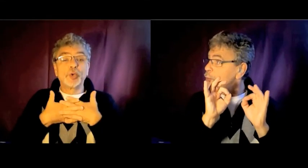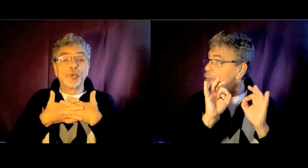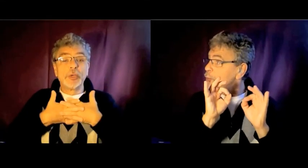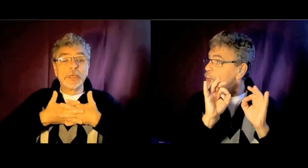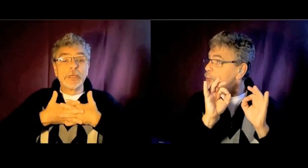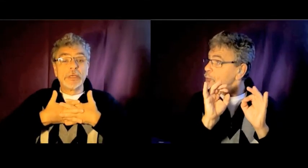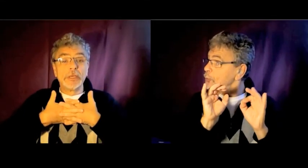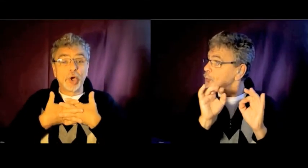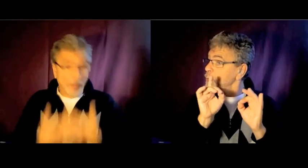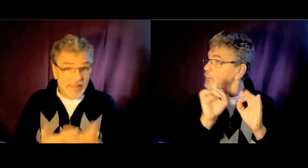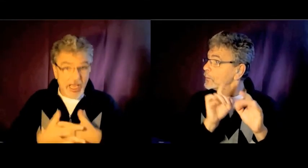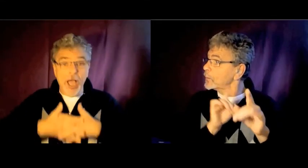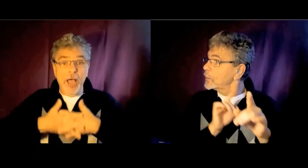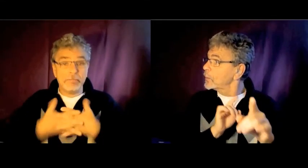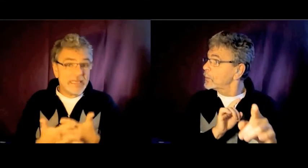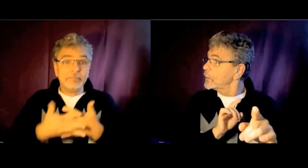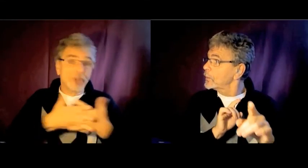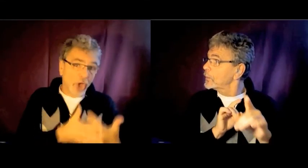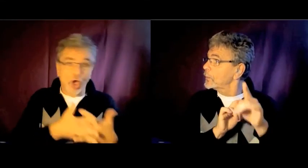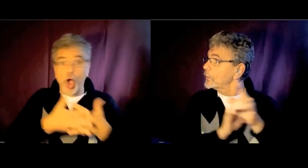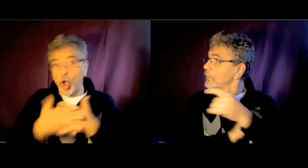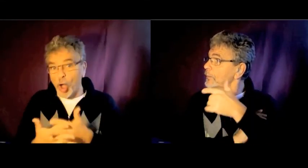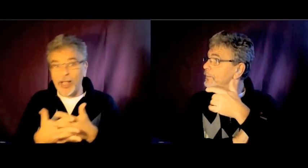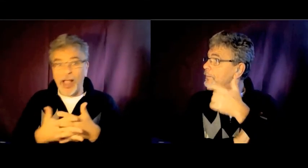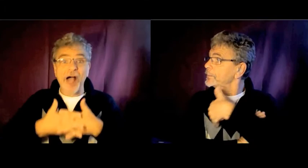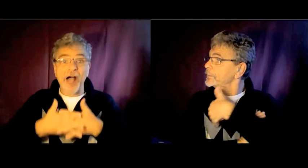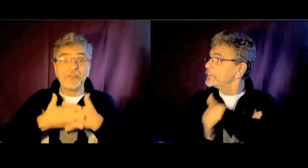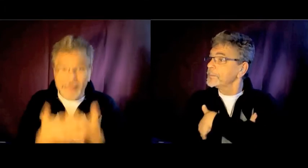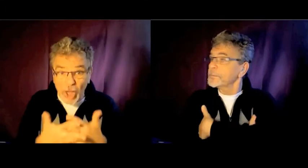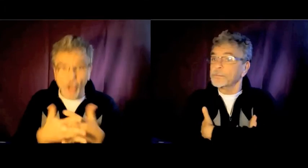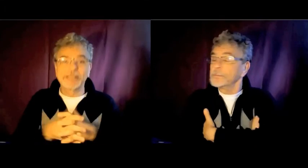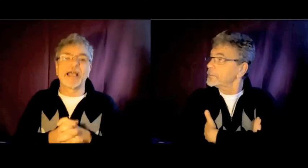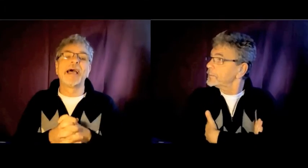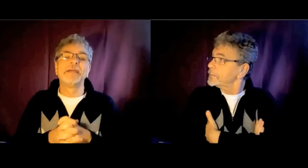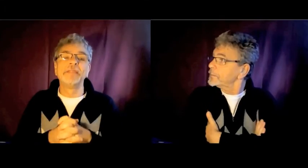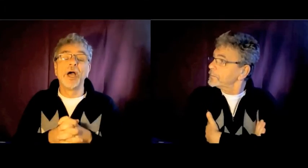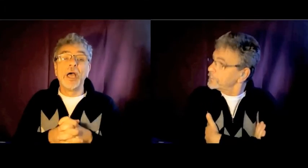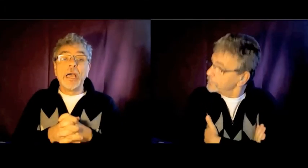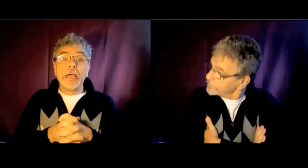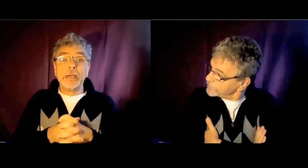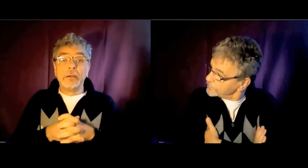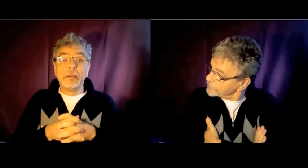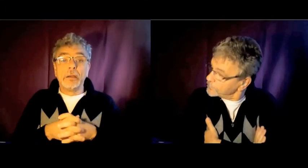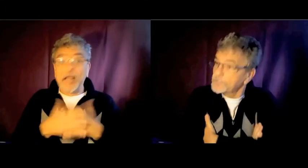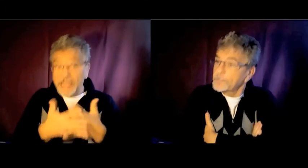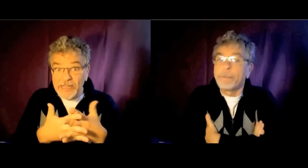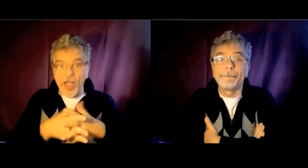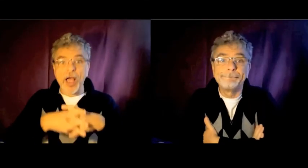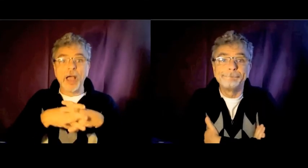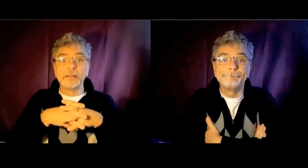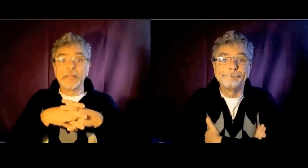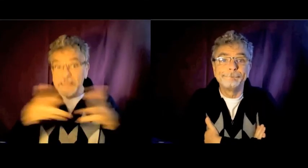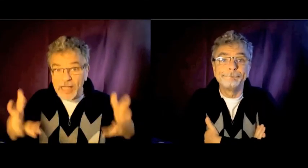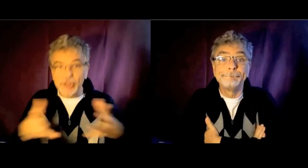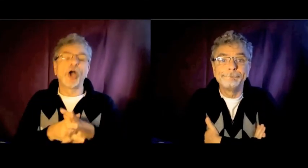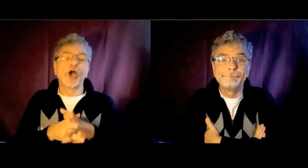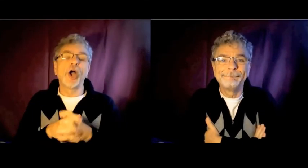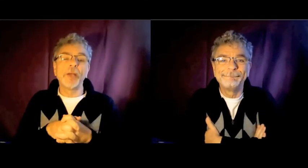je suis comédien, mime, danseur, chorégraphe, metteur en scène, écrivain, dessinateur,